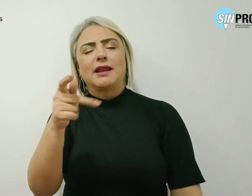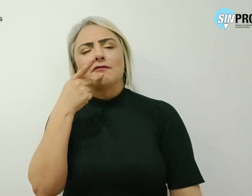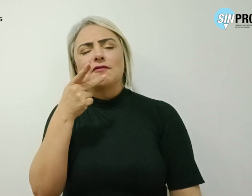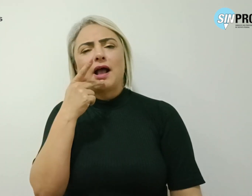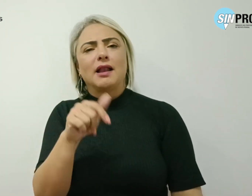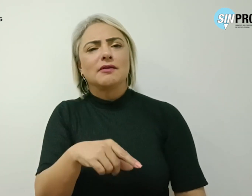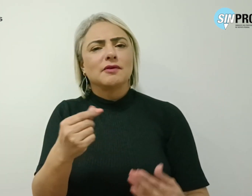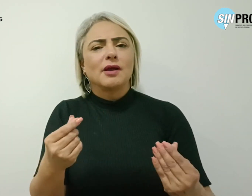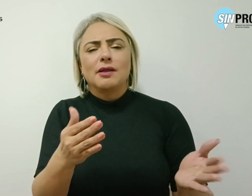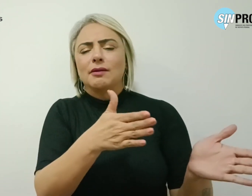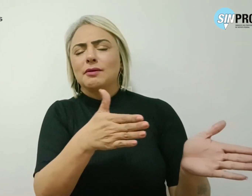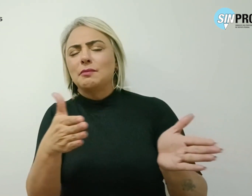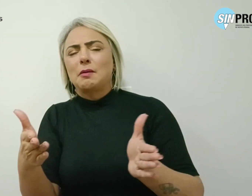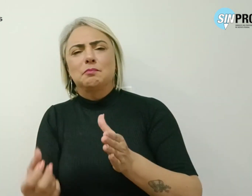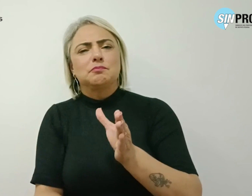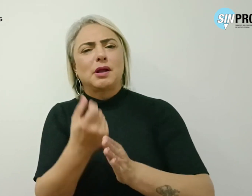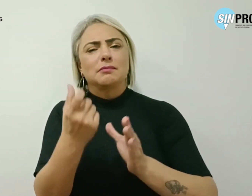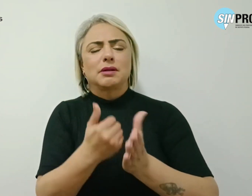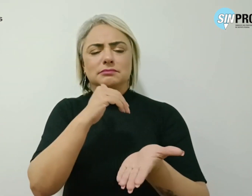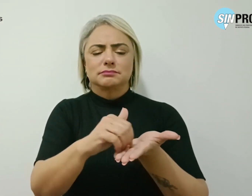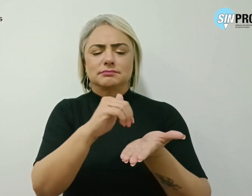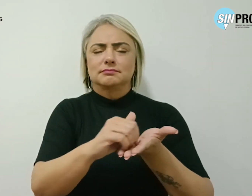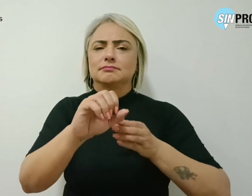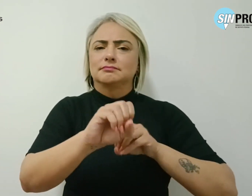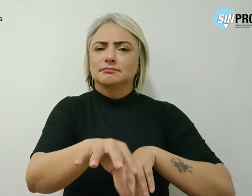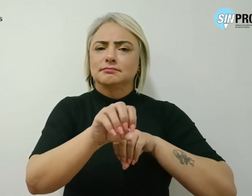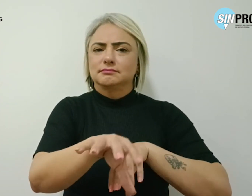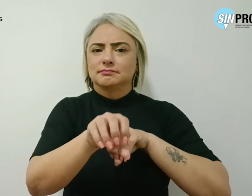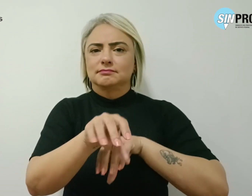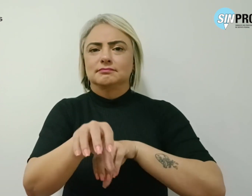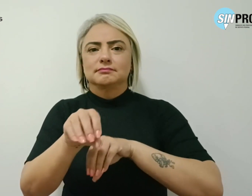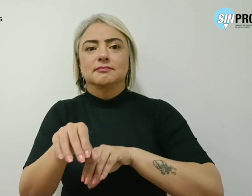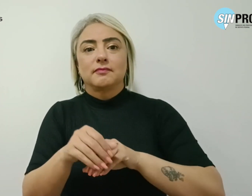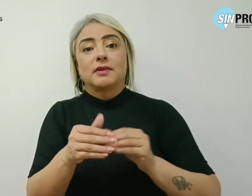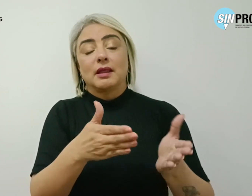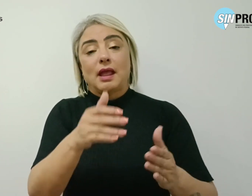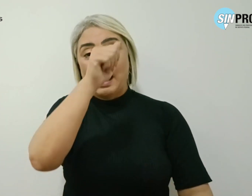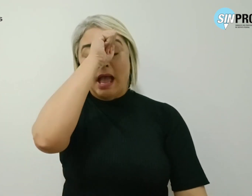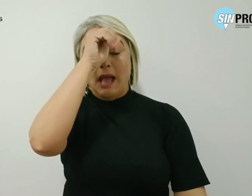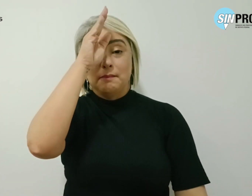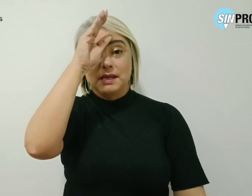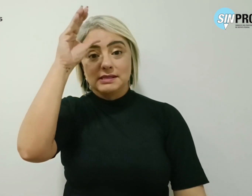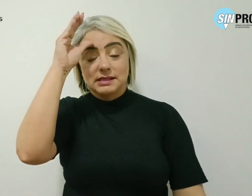foi uma época produtiva da Secretaria de Estado da Educação na alfabetização de adultos.